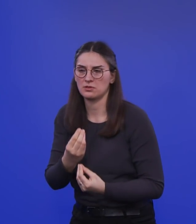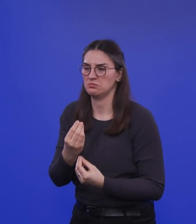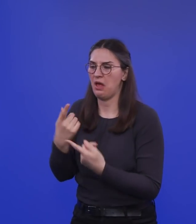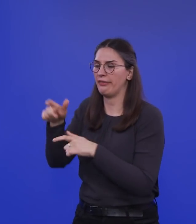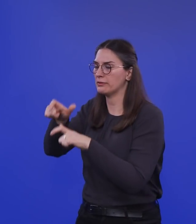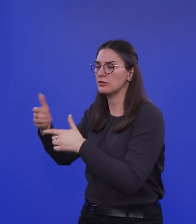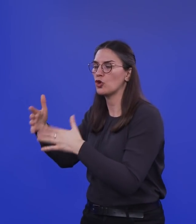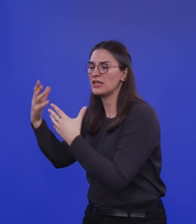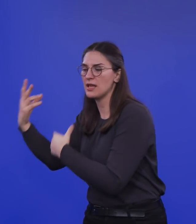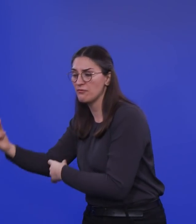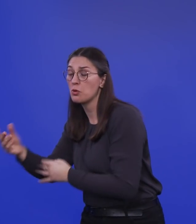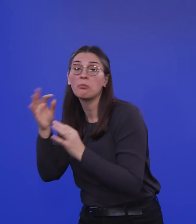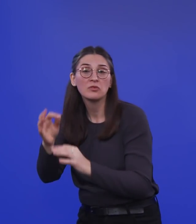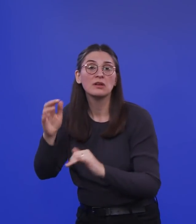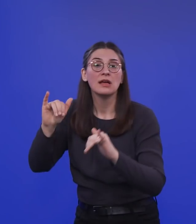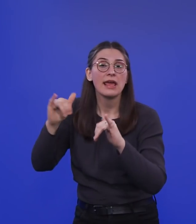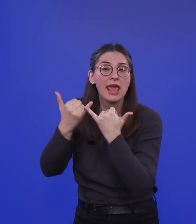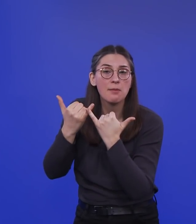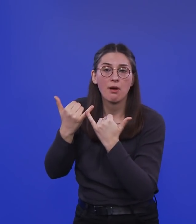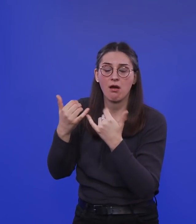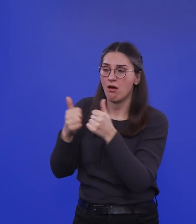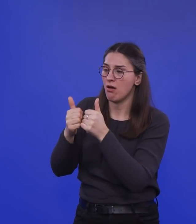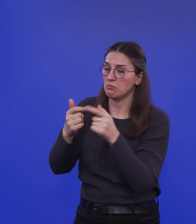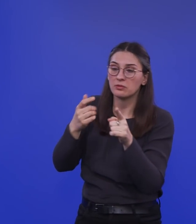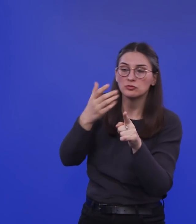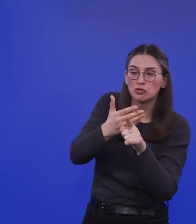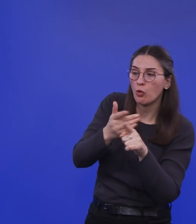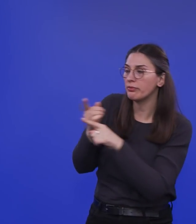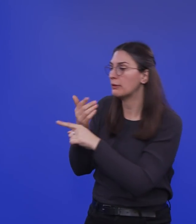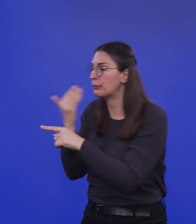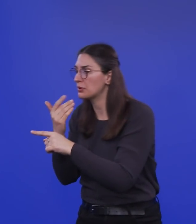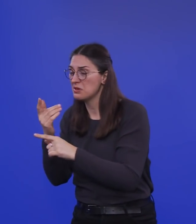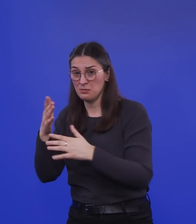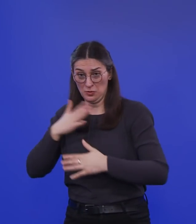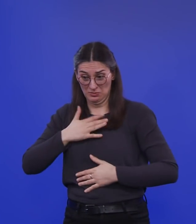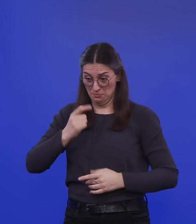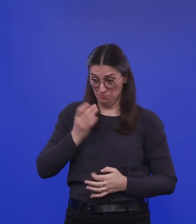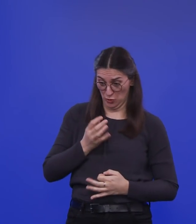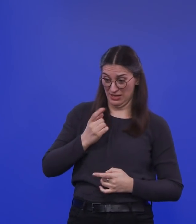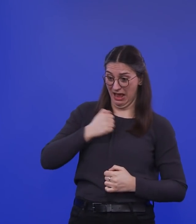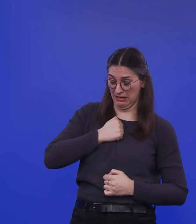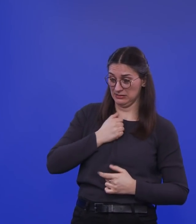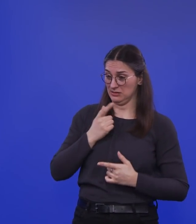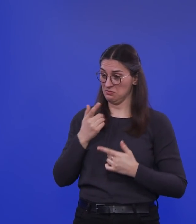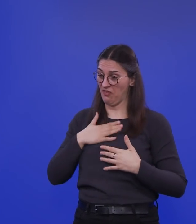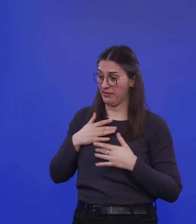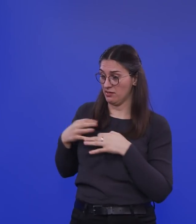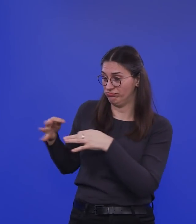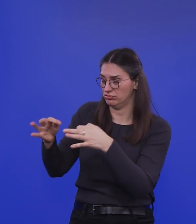dann besteht die große Sorge, muss ich nicht befürchten, dass ich weiter meine Familienmitglieder anstecke. Und das ist ja nun nicht realistisch. Ich werde zu Hause ja nicht ständig mit